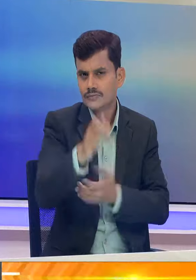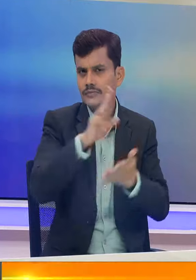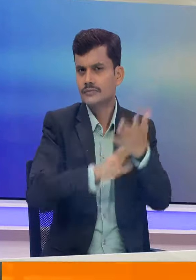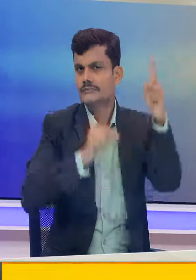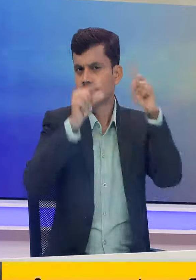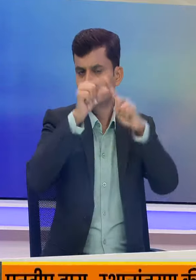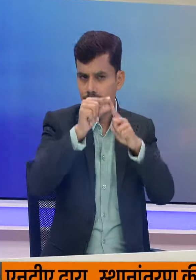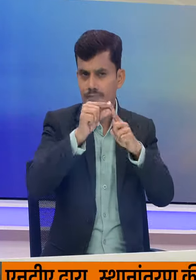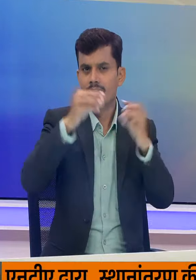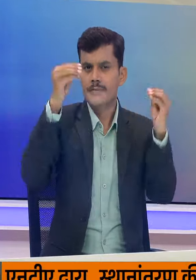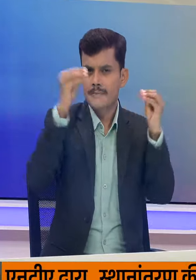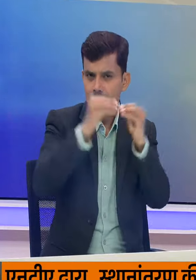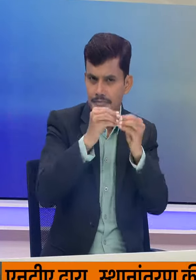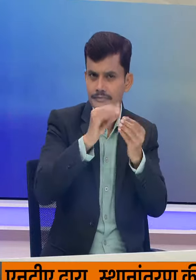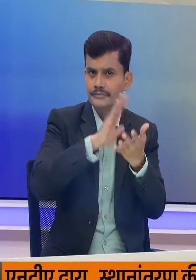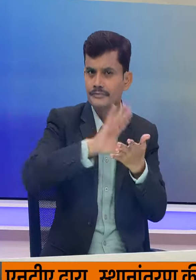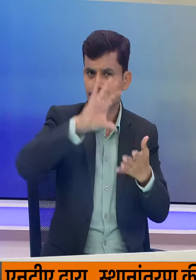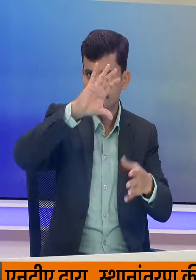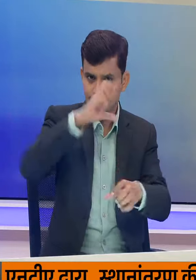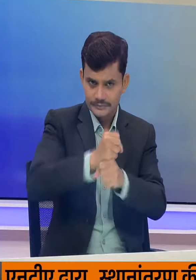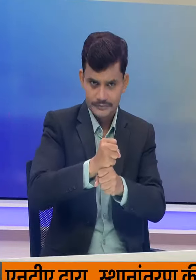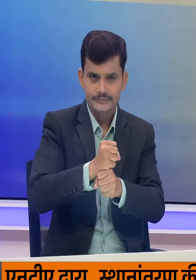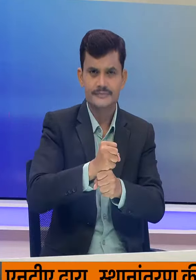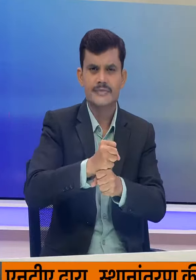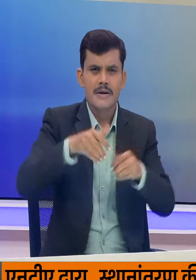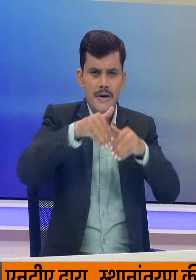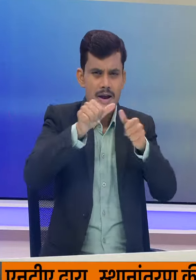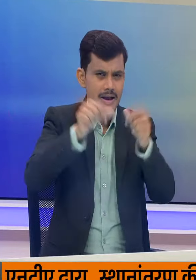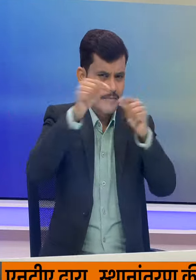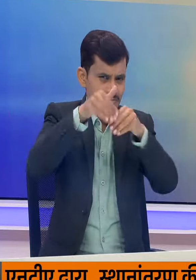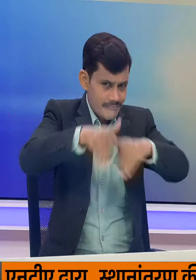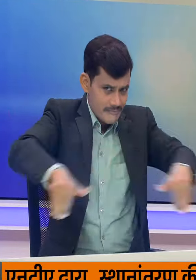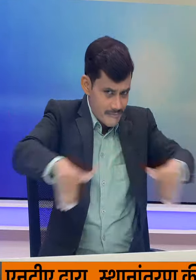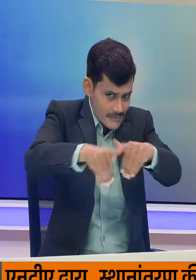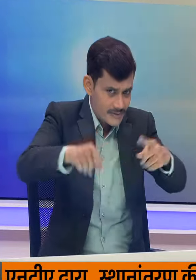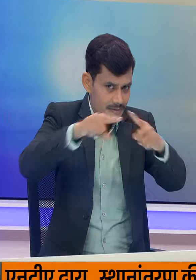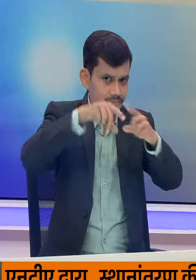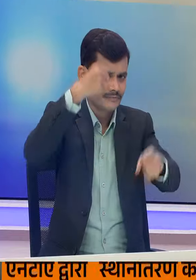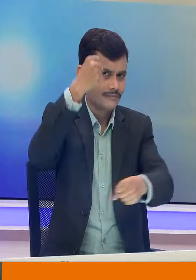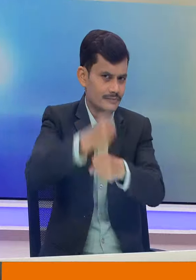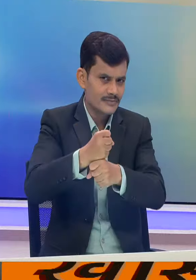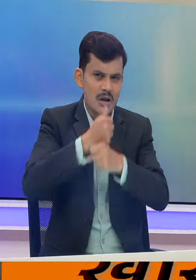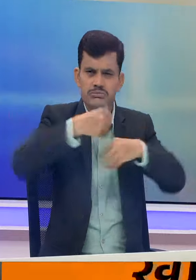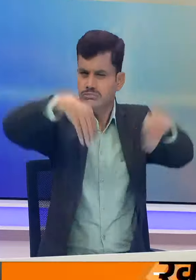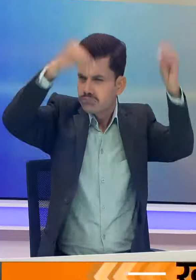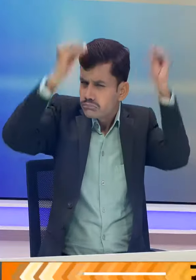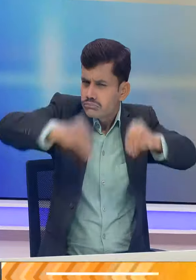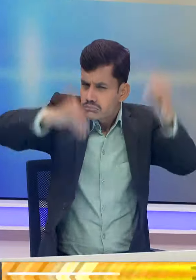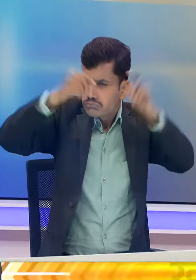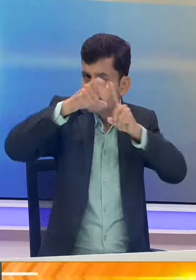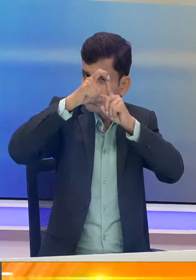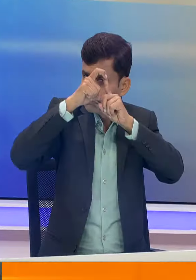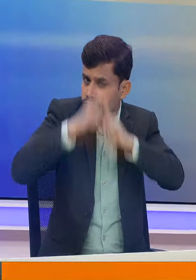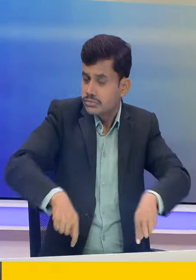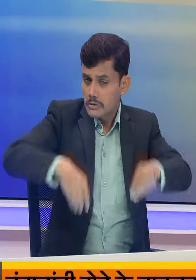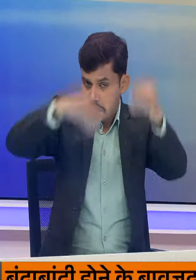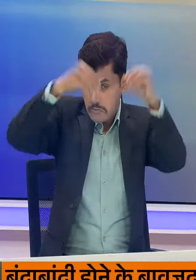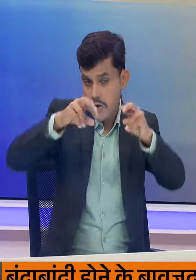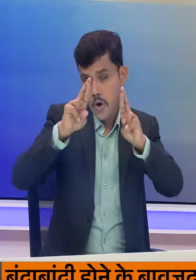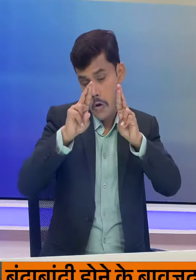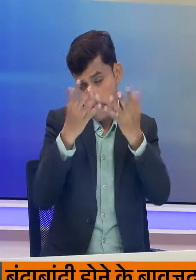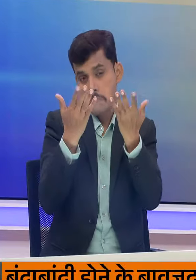मध्य प्रदेश, विधर्प, छत्यसकर, तट्य आंधर प्रदेश, तेलंगाना में भारी से बहुत भारी बारिश की